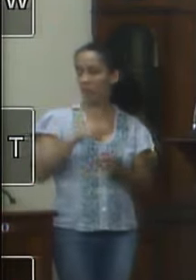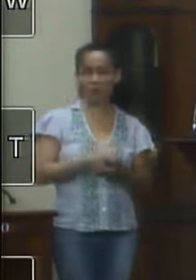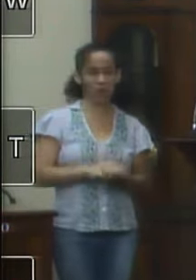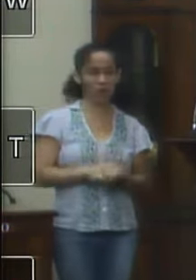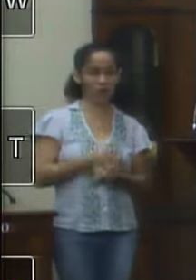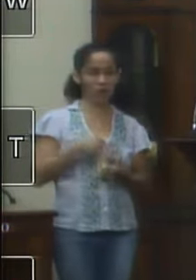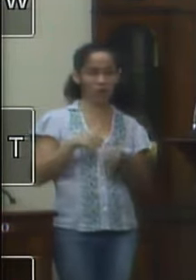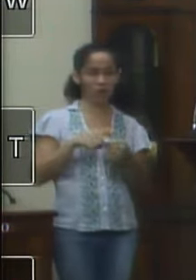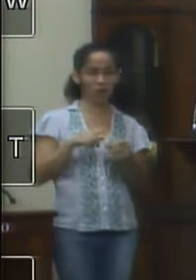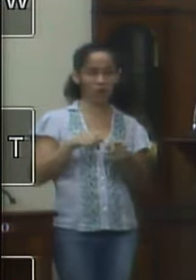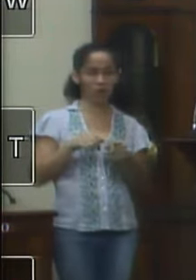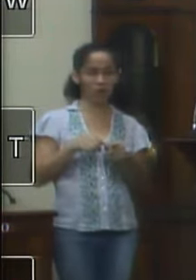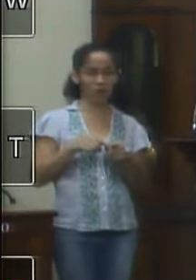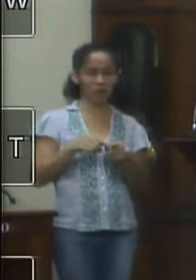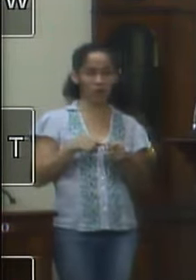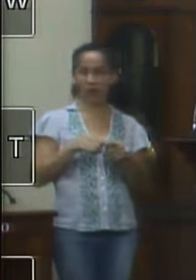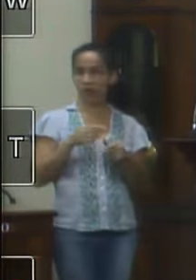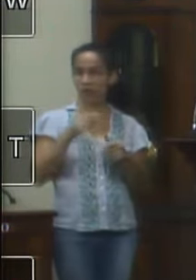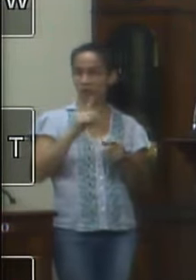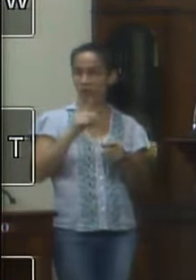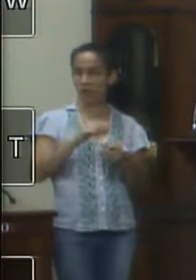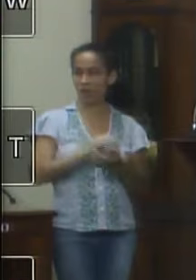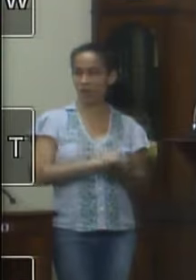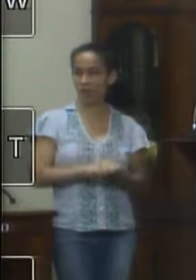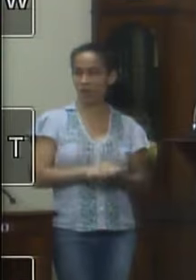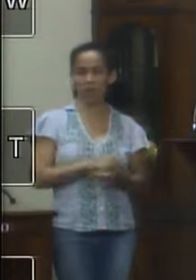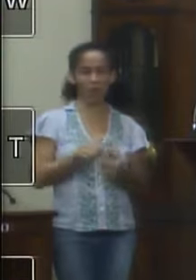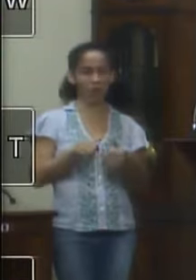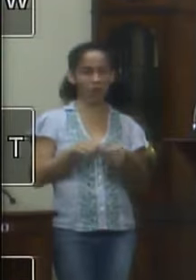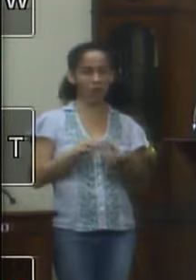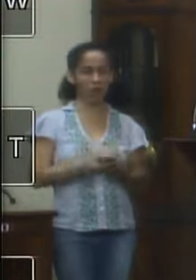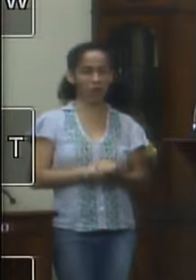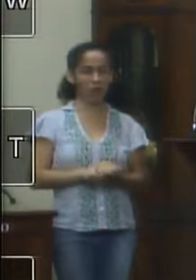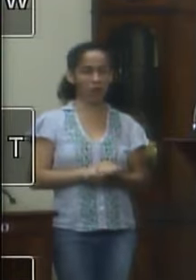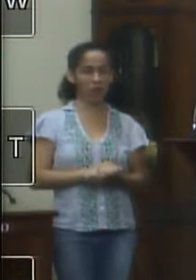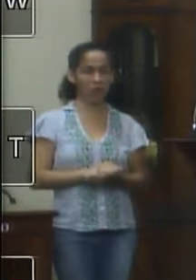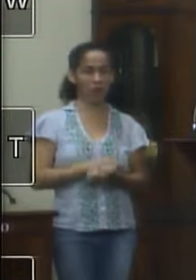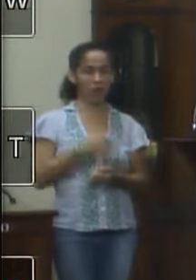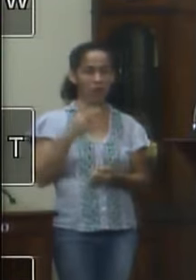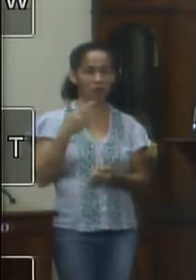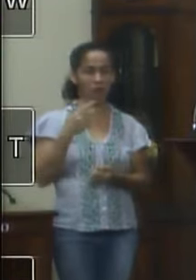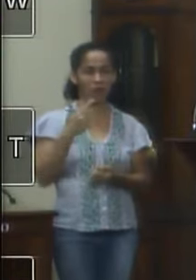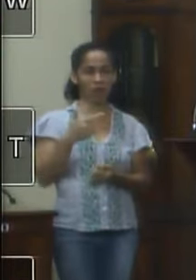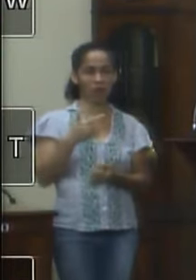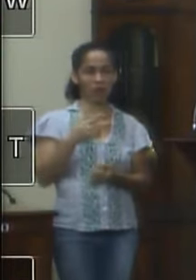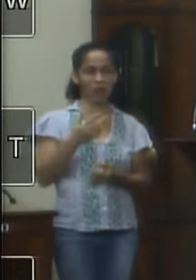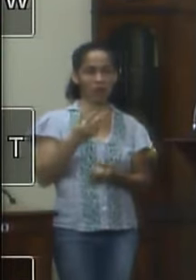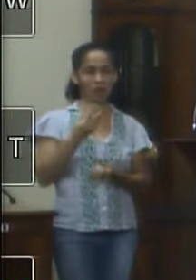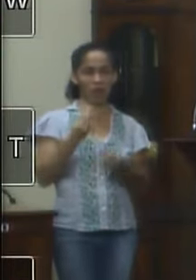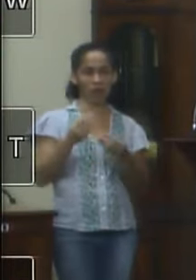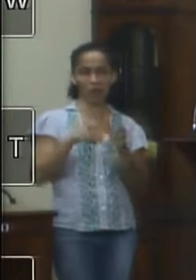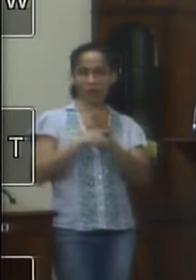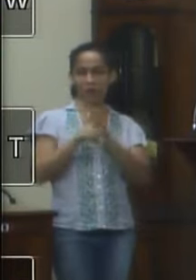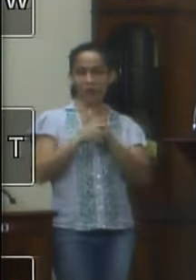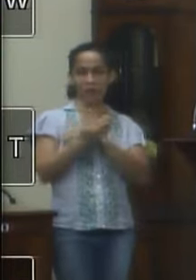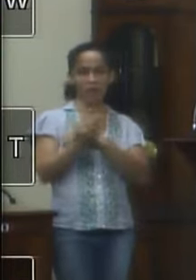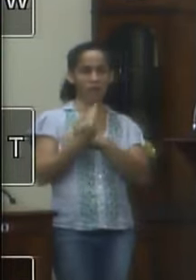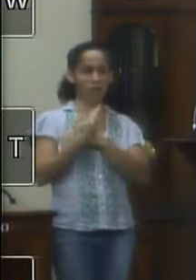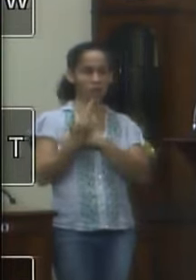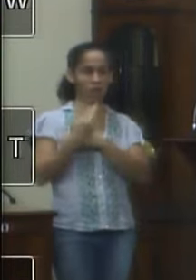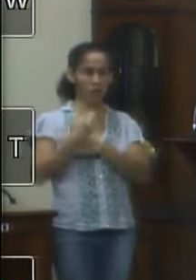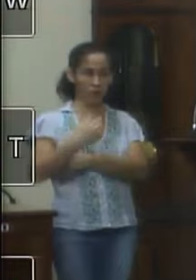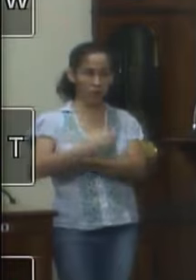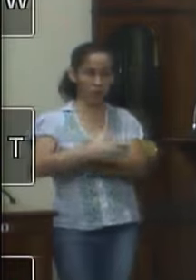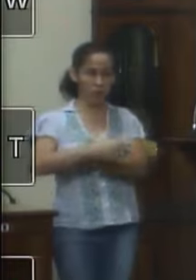eu acho que você não estava presente na sessão estava mas ela não soube responder várias perguntas ela ficou de